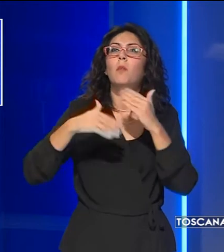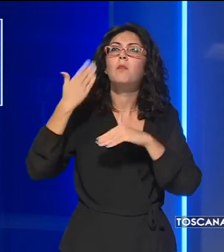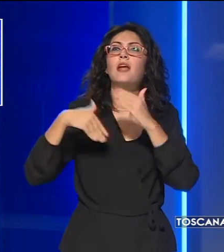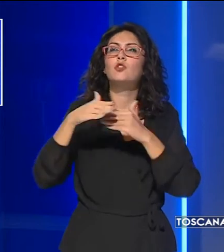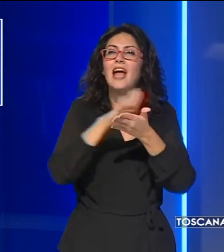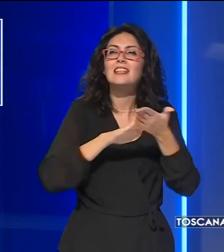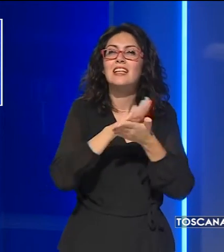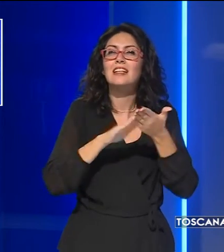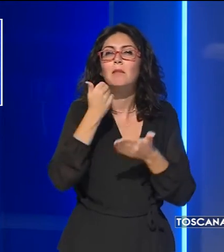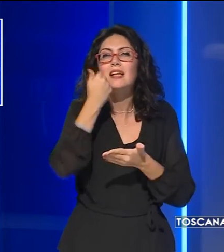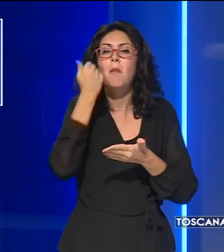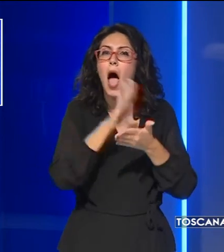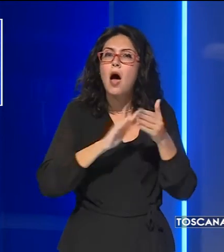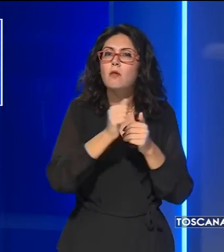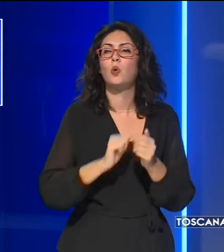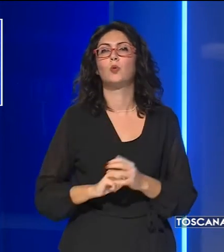del marmo.